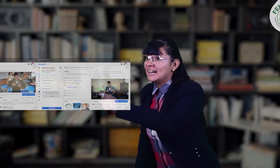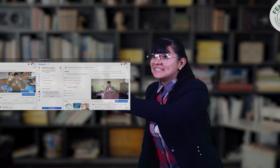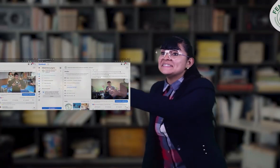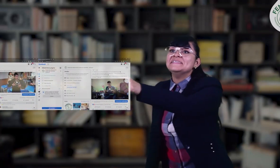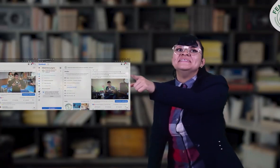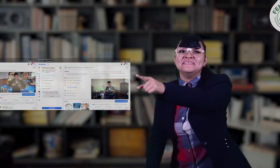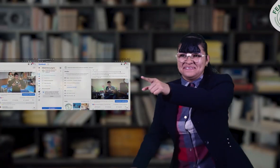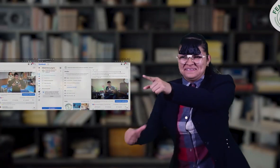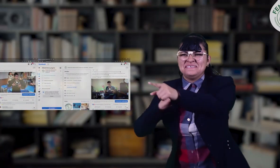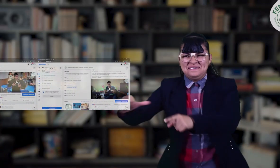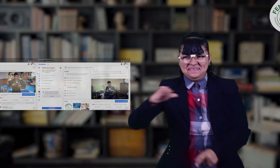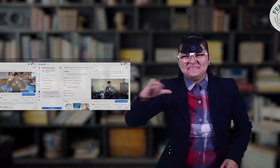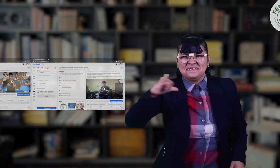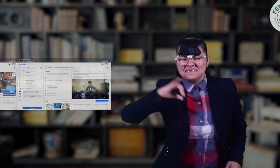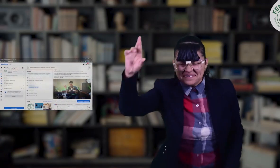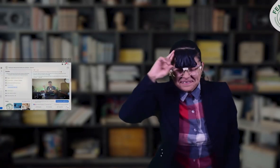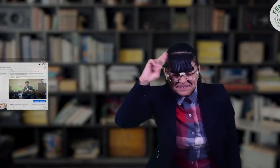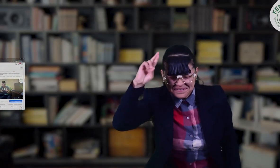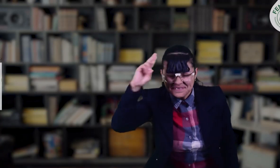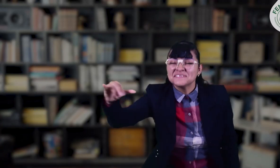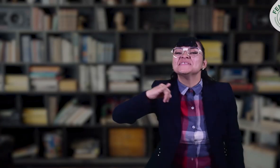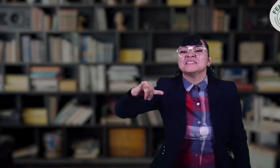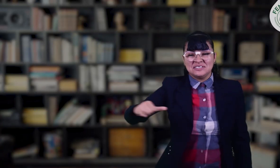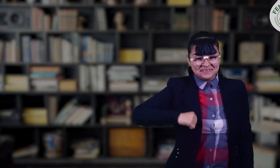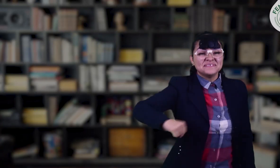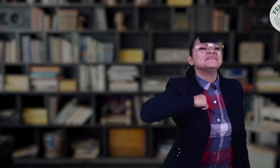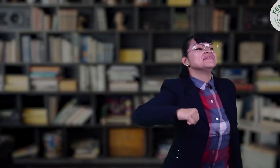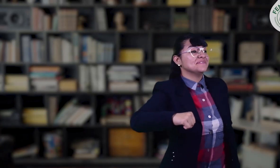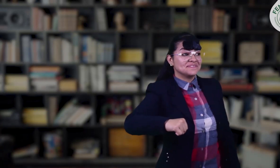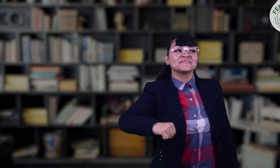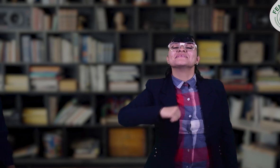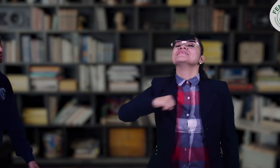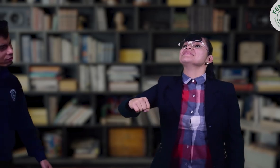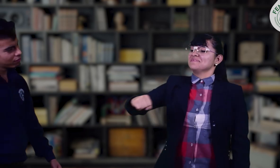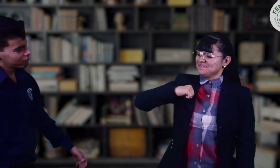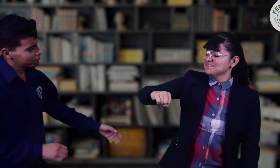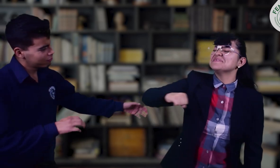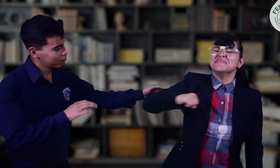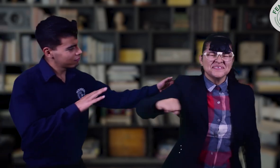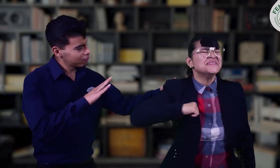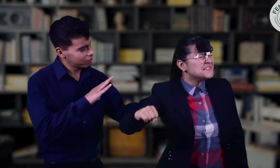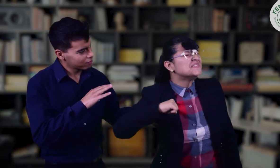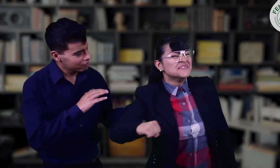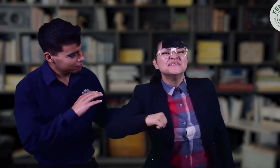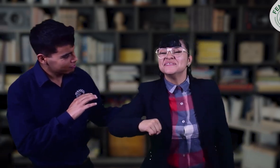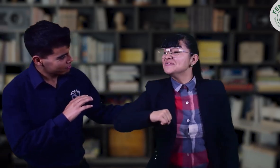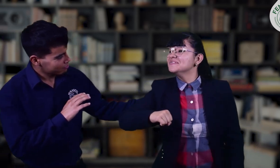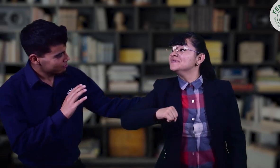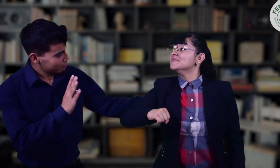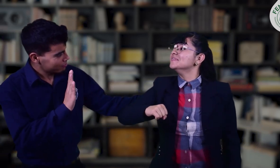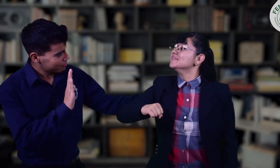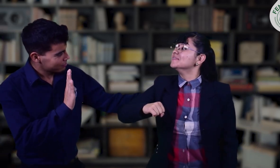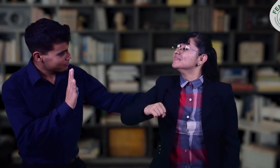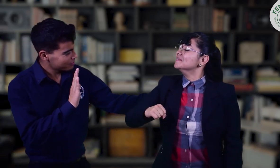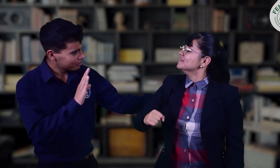Sí, así, eso, tiene toda la razón, es un derecho, claro que sí, derechos, derechos, derechos.